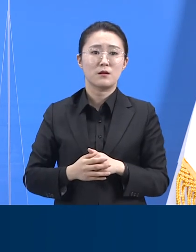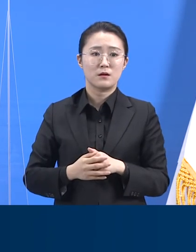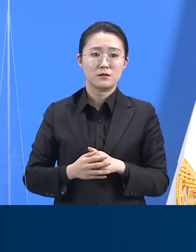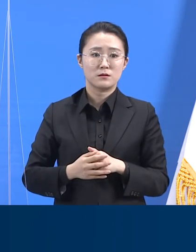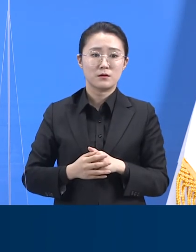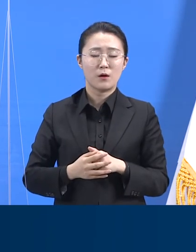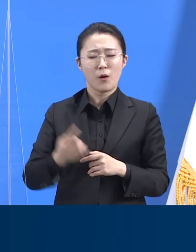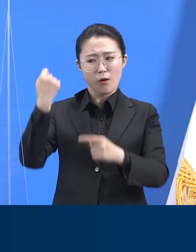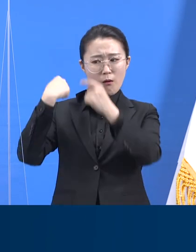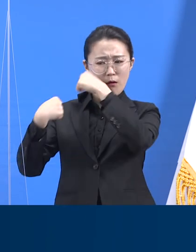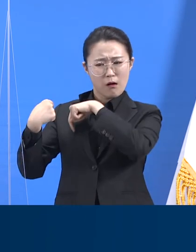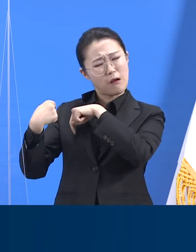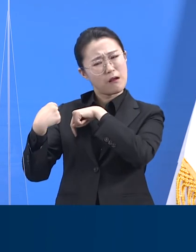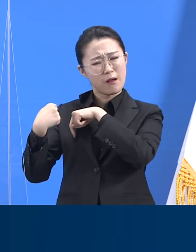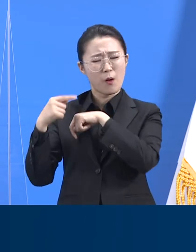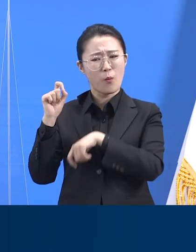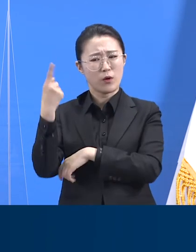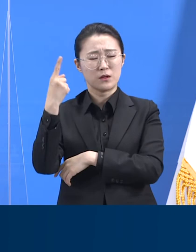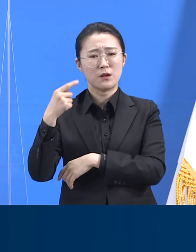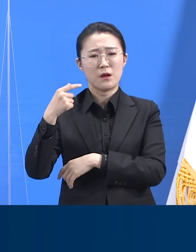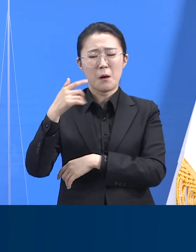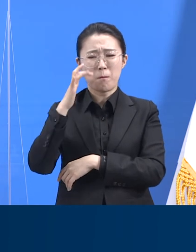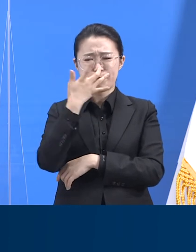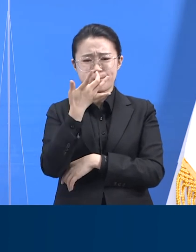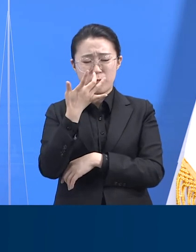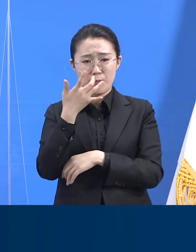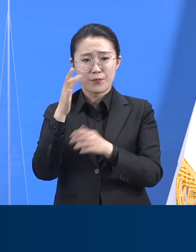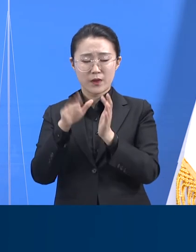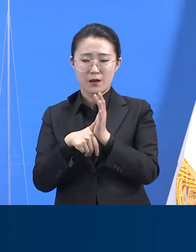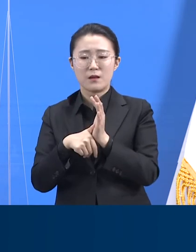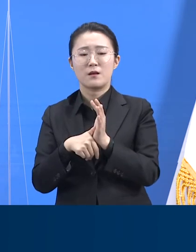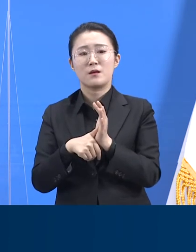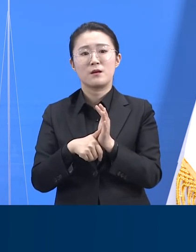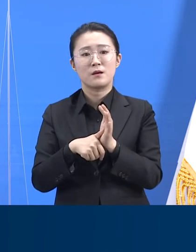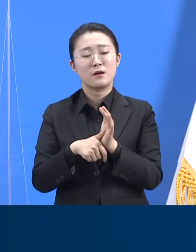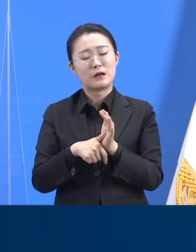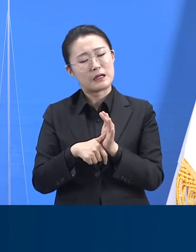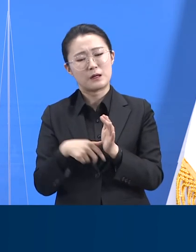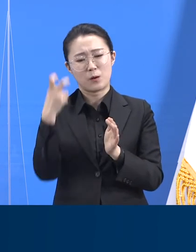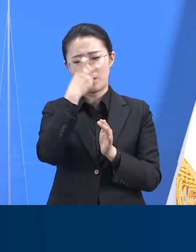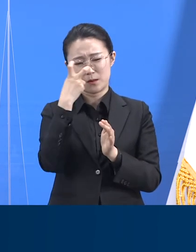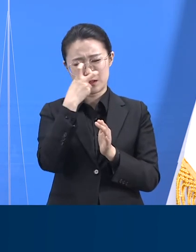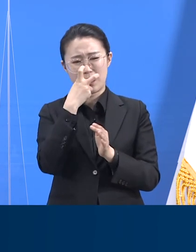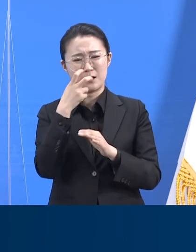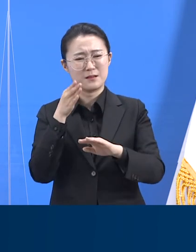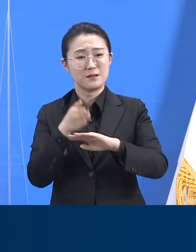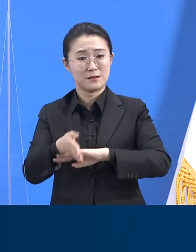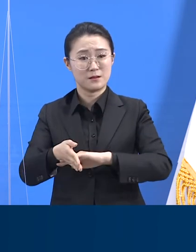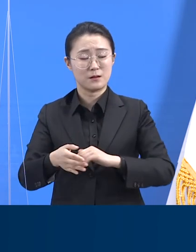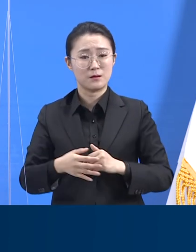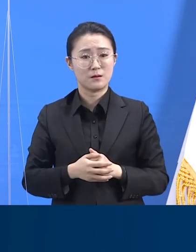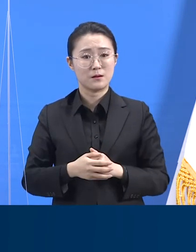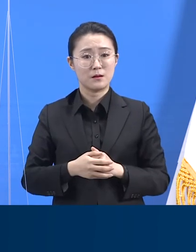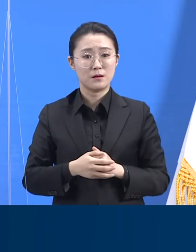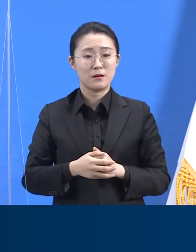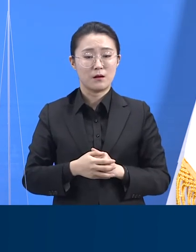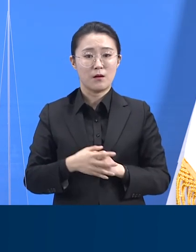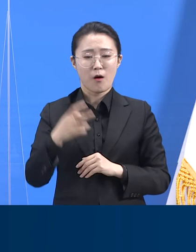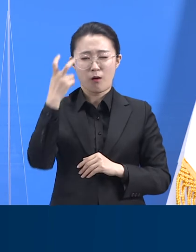설마하는 마음에 더 많은 시간을 지체한다는 의미입니다. 당연히 그 기간이 길어진 만큼